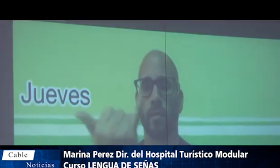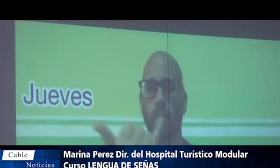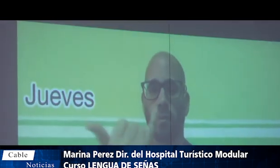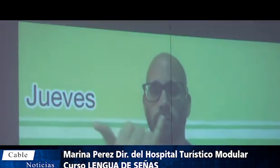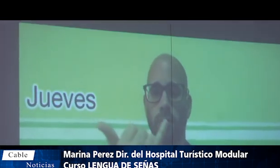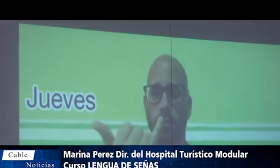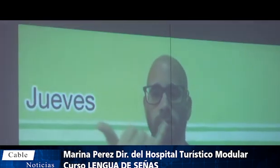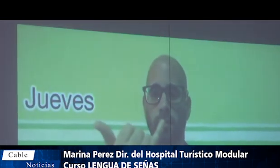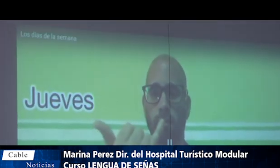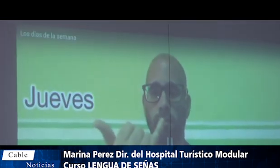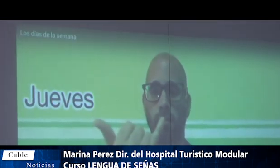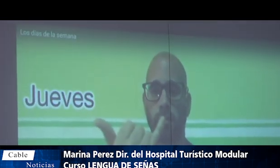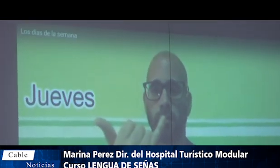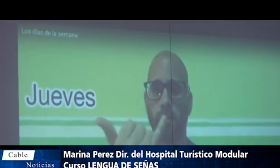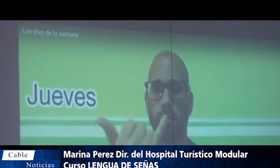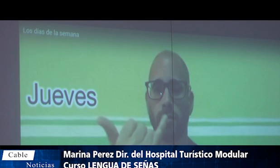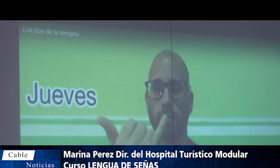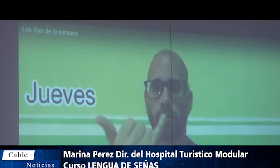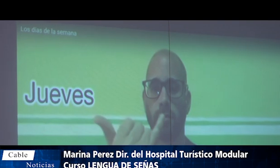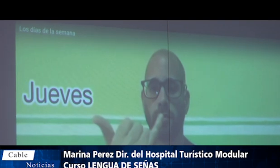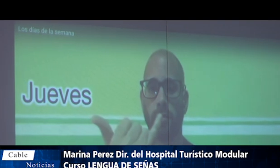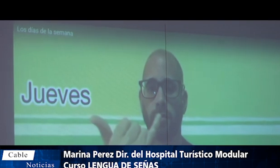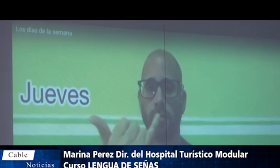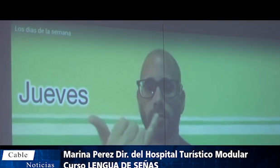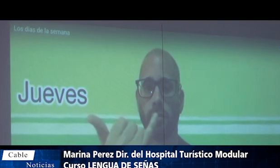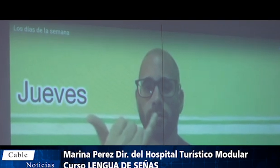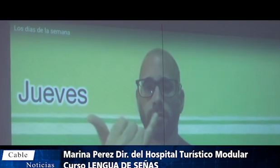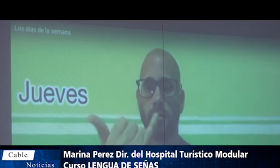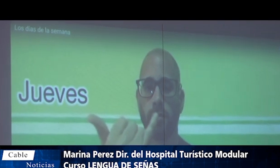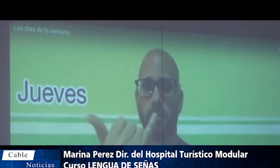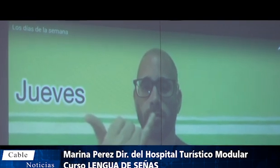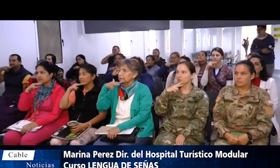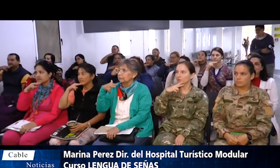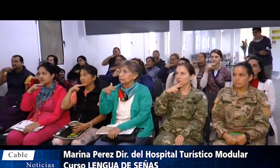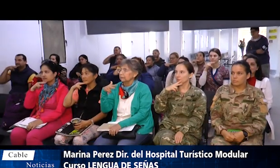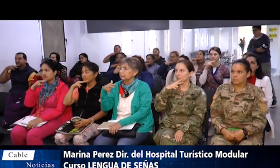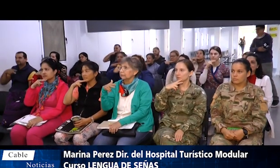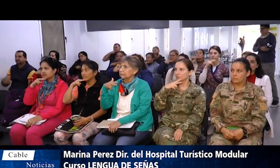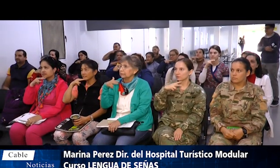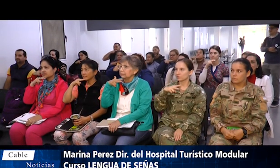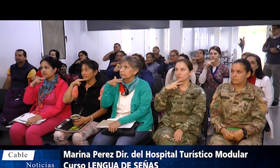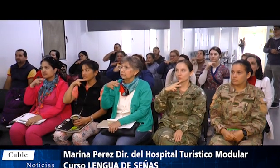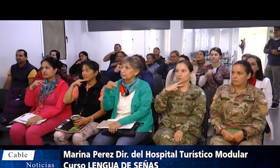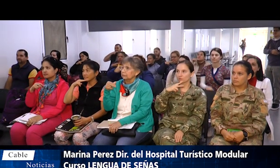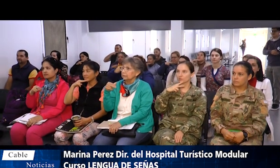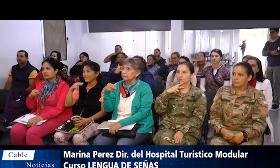entendemos bien todavía, pero la segunda etapa sí va a ser solamente lenguas de señas.